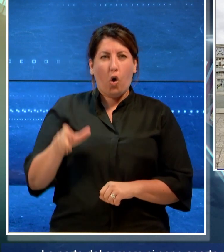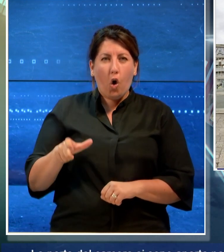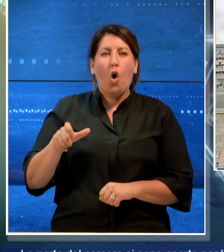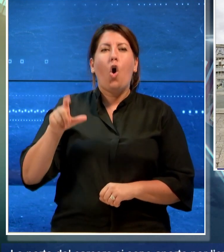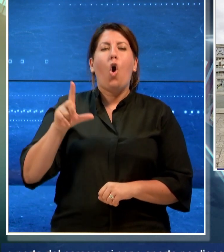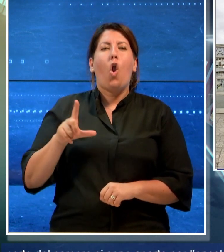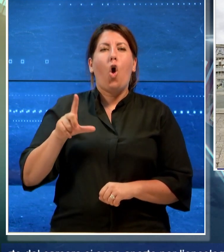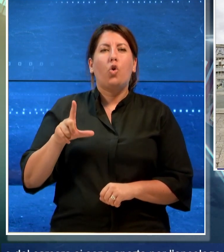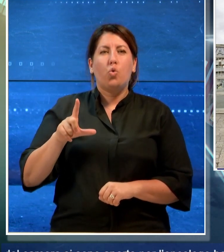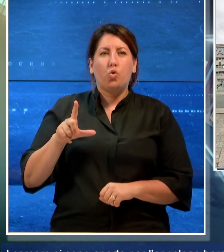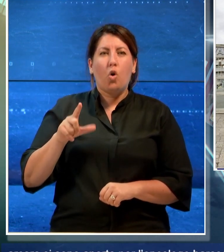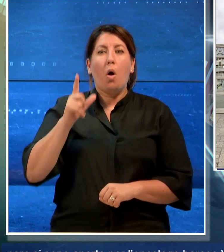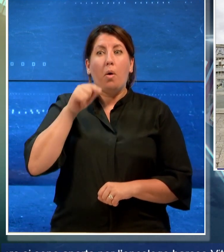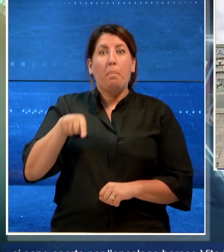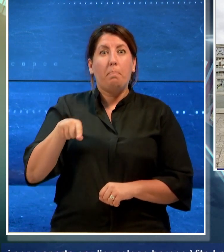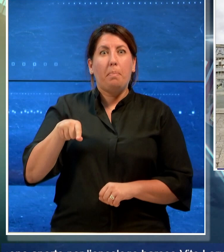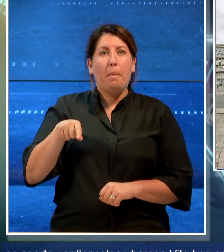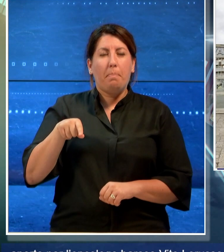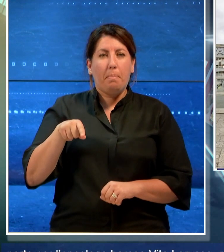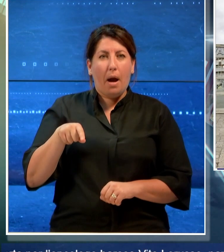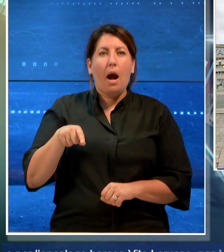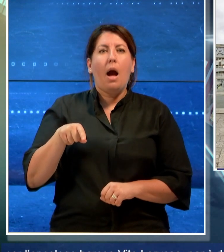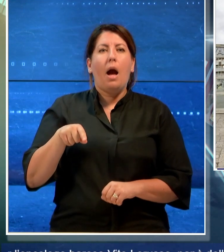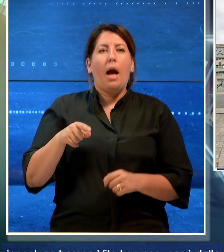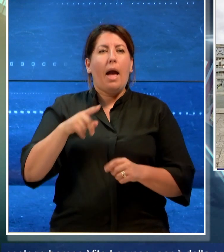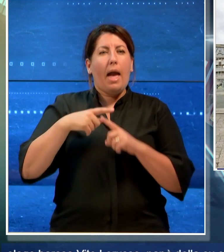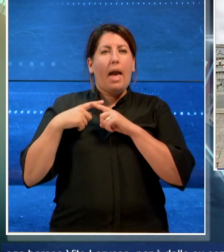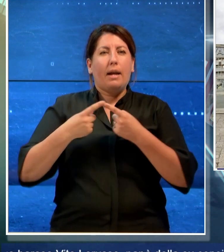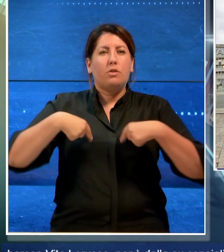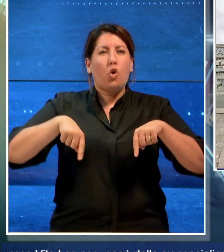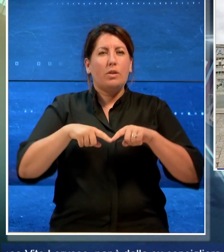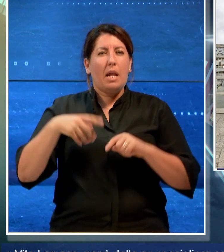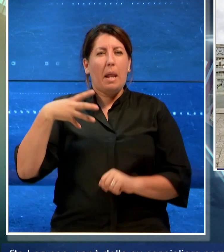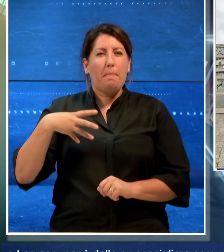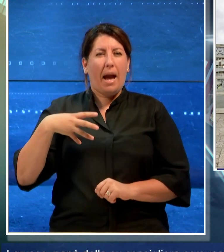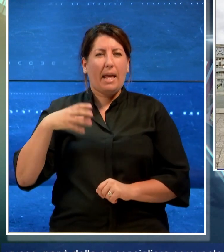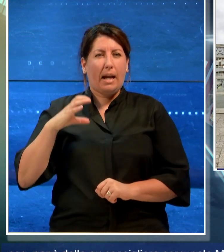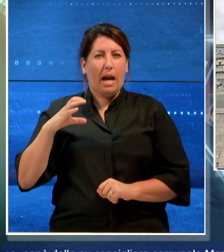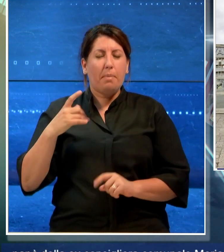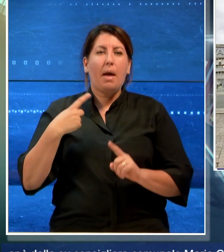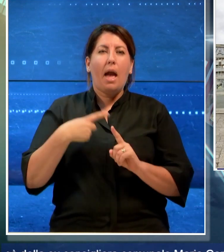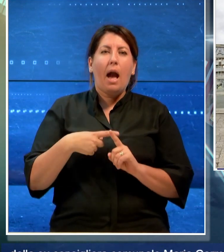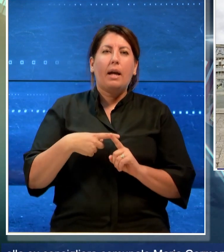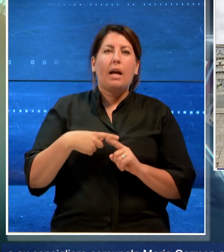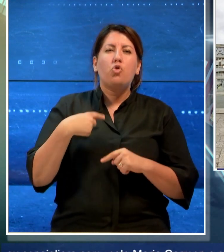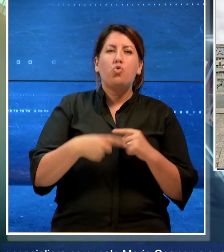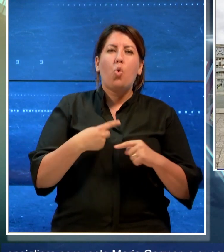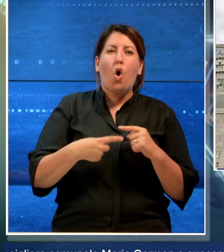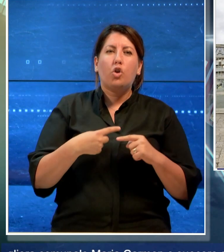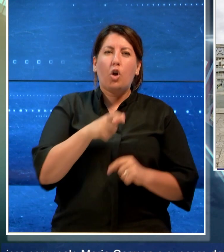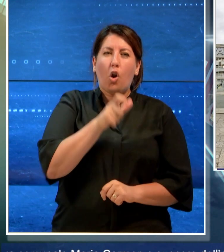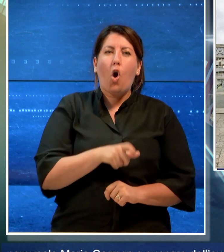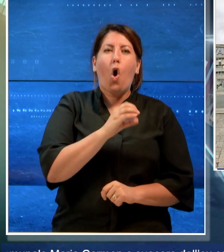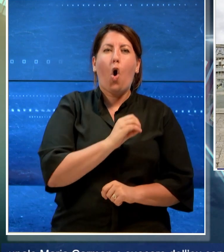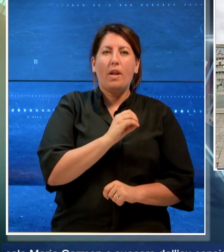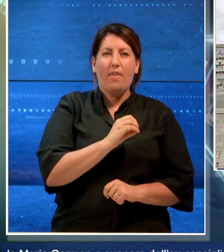ex consigliere comunale Maria Carmen e suocero dell'ex consigliere regionale Giacomo Livieri.